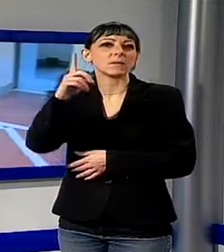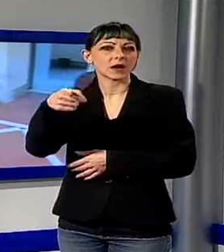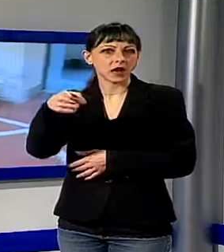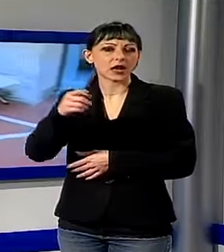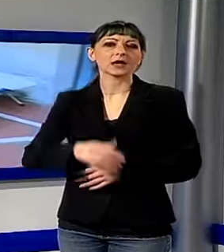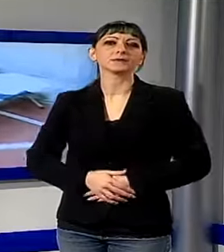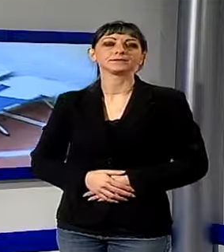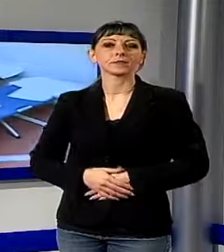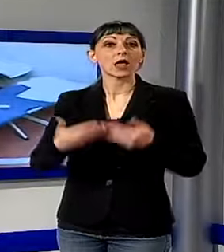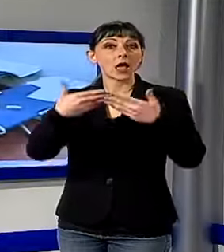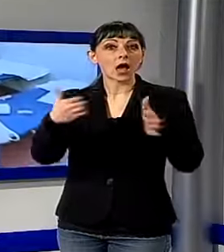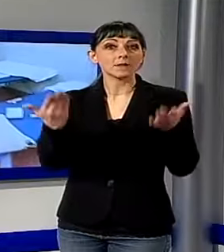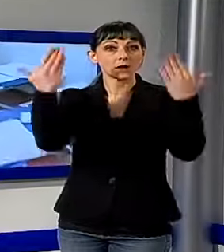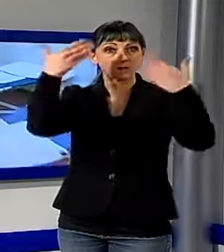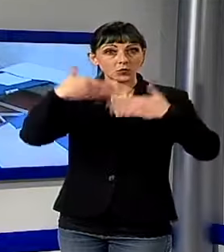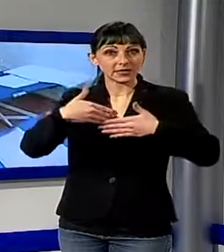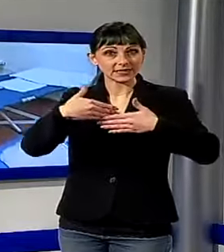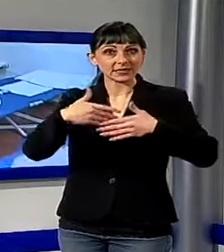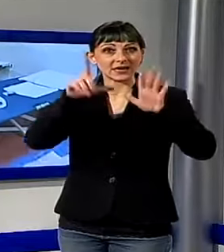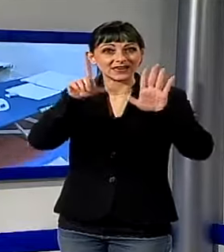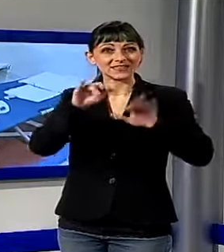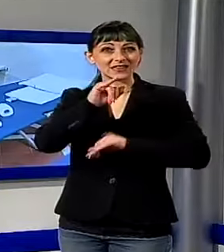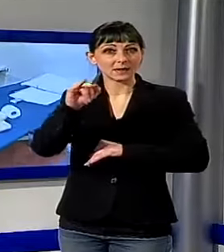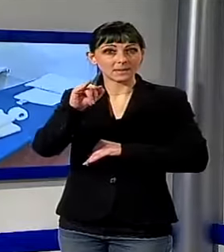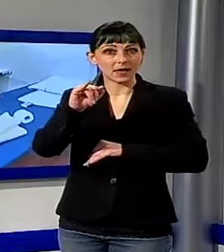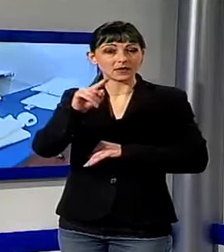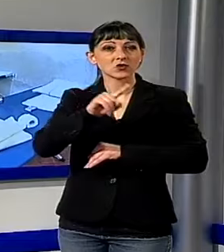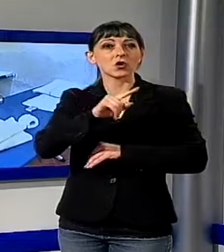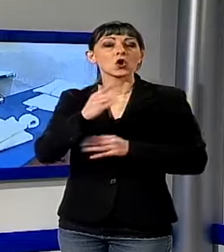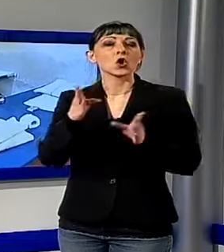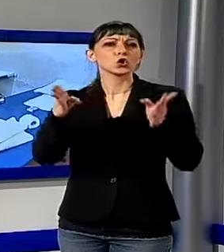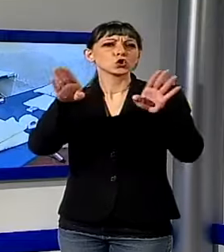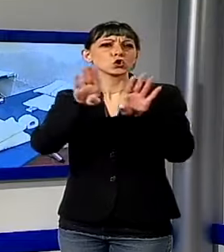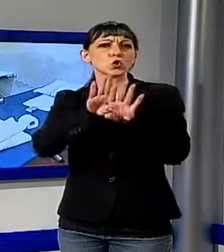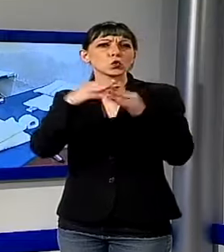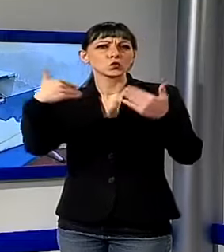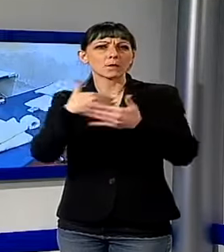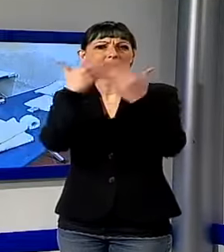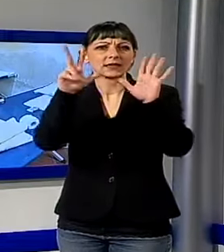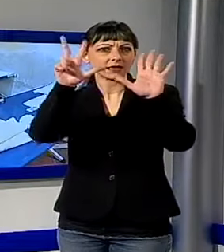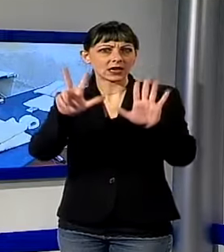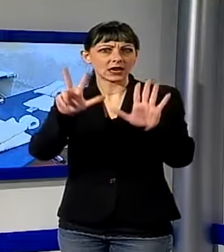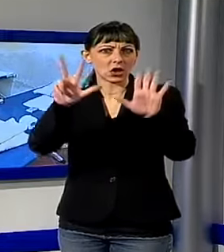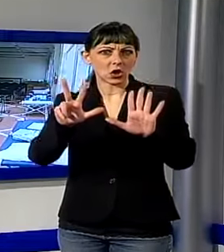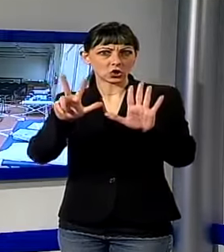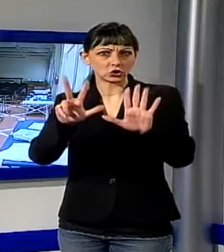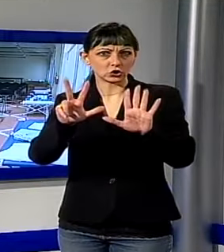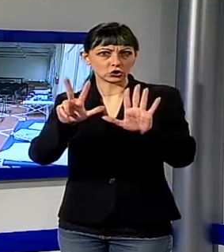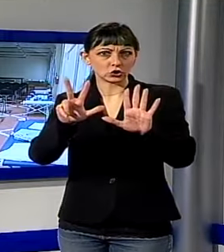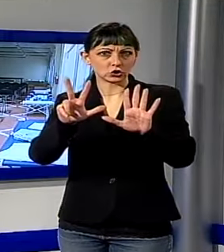apriamo la sera alle 7 e mezzo e chiudiamo la mattina alle 8 le persone che usufruiranno di